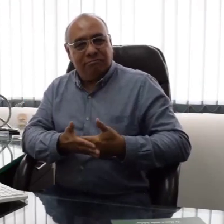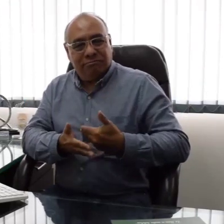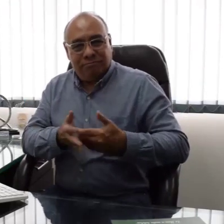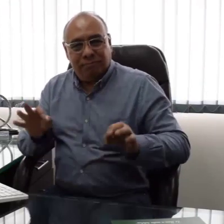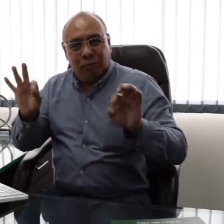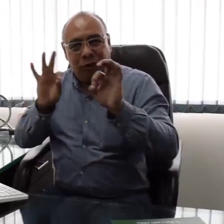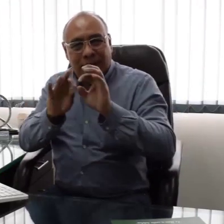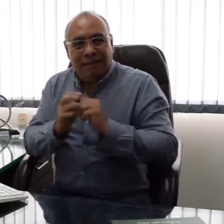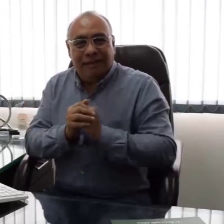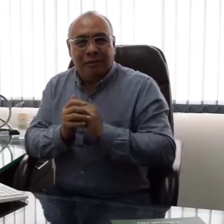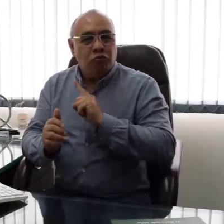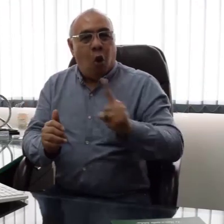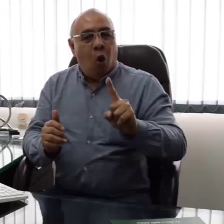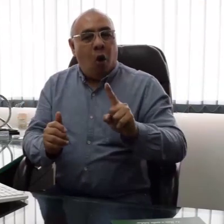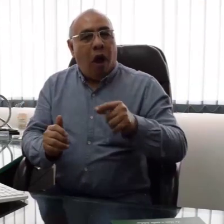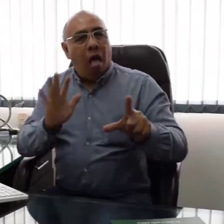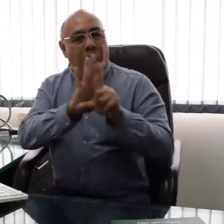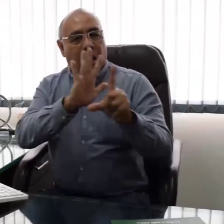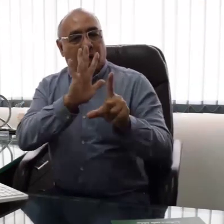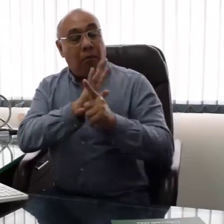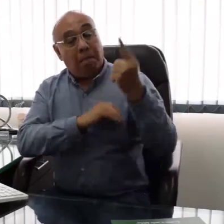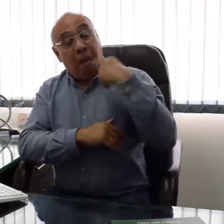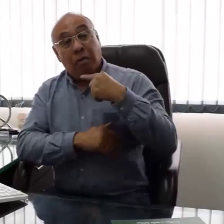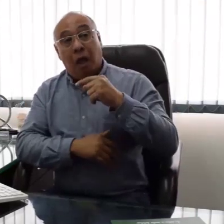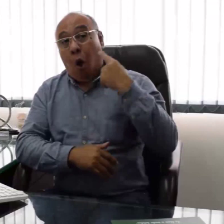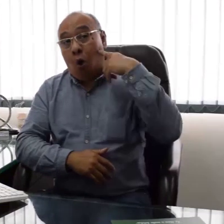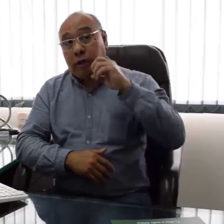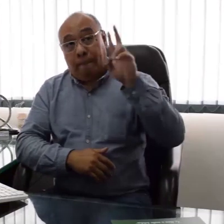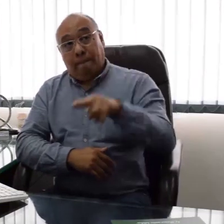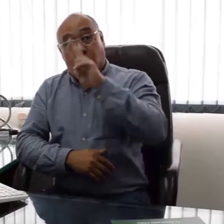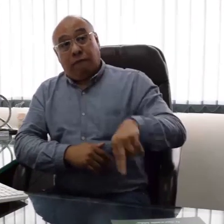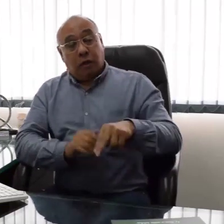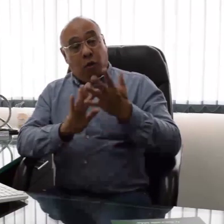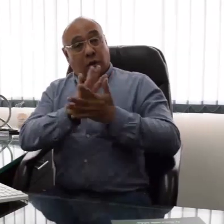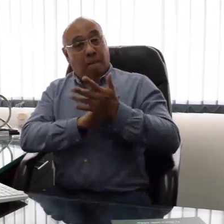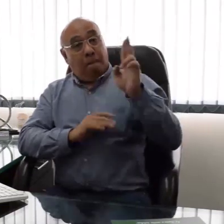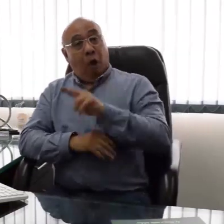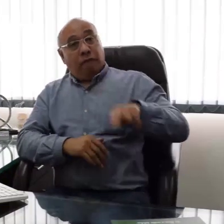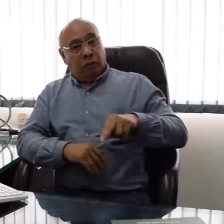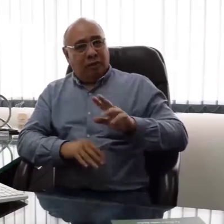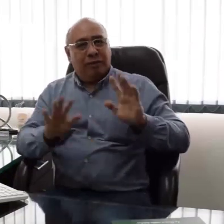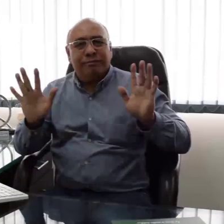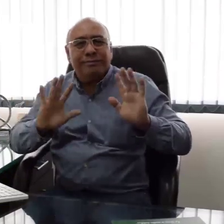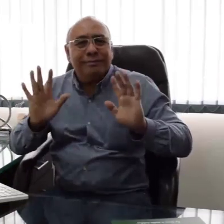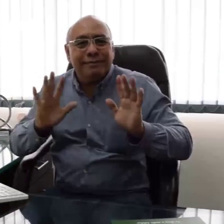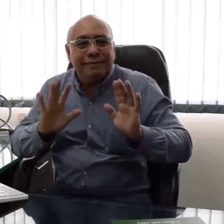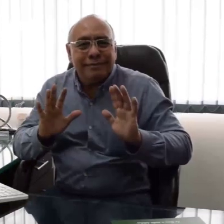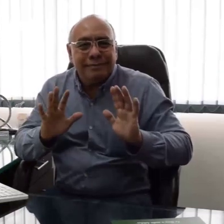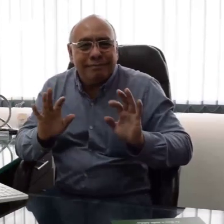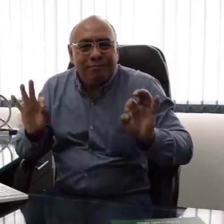Estos son los principales argumentos que van más allá de una evidencia legal donde se prohíbe a las personas oyentes a que enseñen la lengua de señas, sino